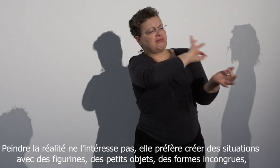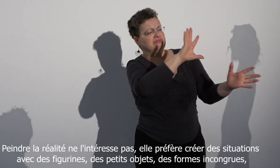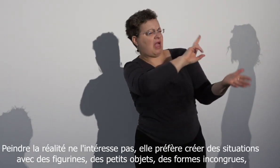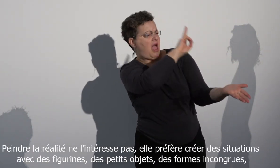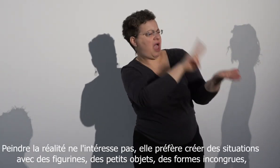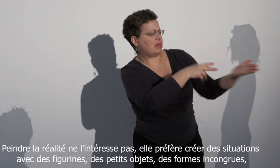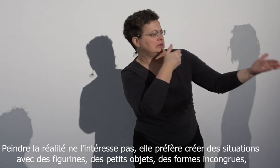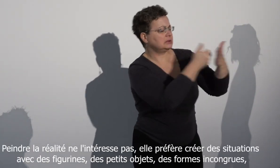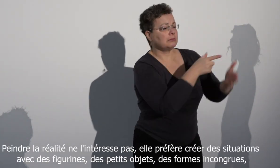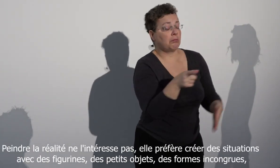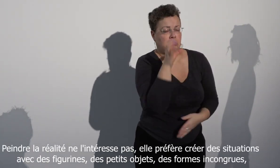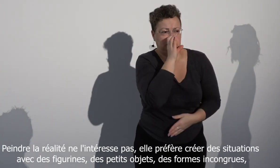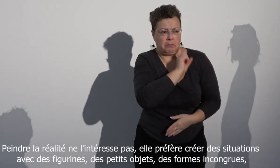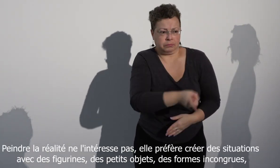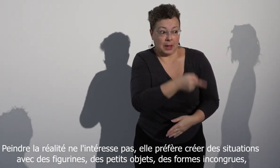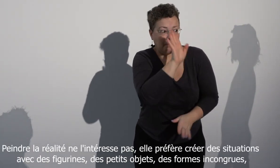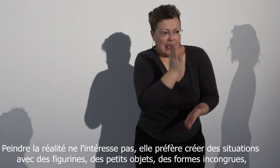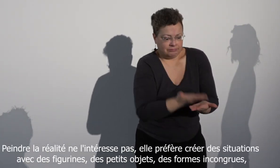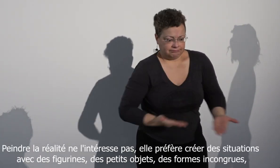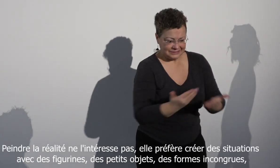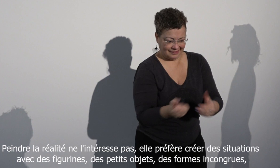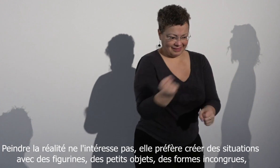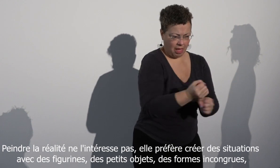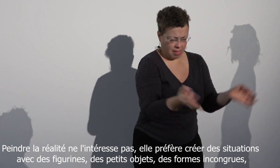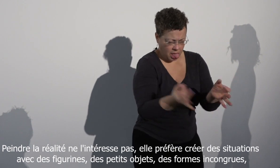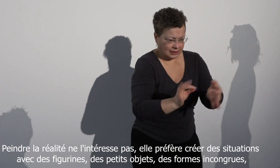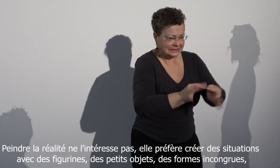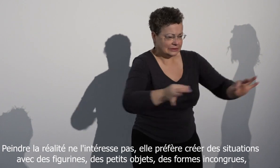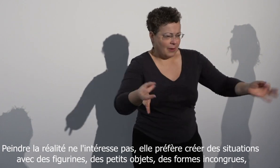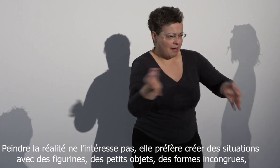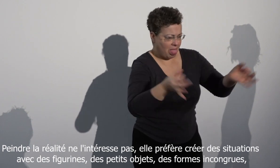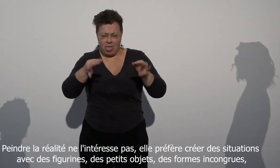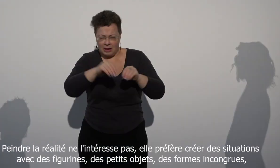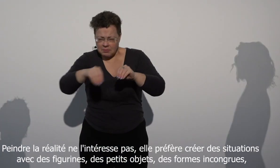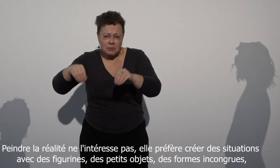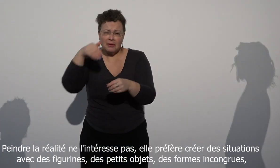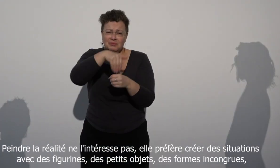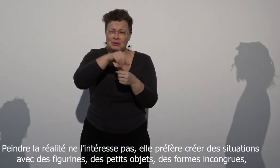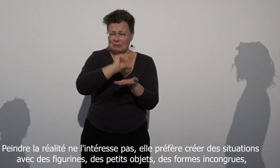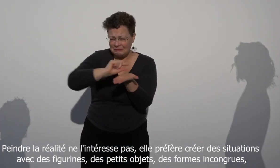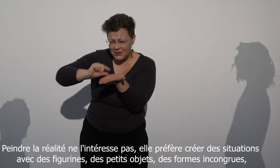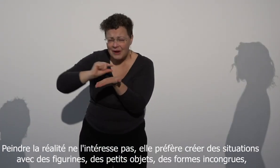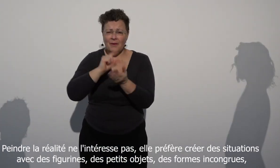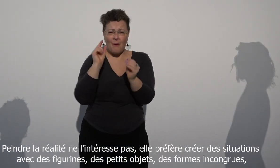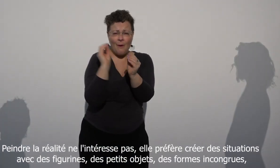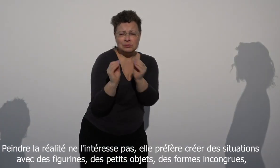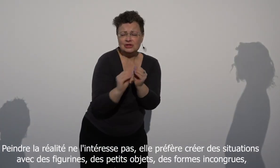Peindre la réalité ne l'intéresse pas. Elle préfère créer des situations avec des figurines, de petits objets, des formes incongrues,